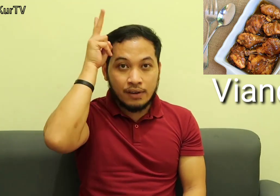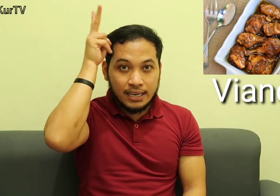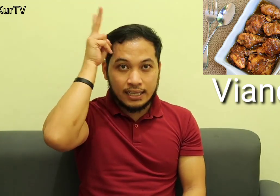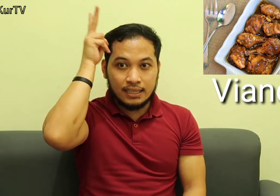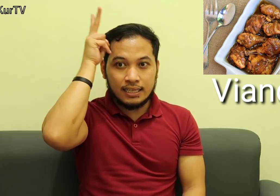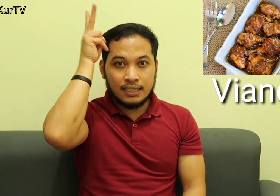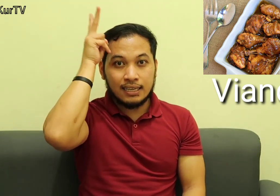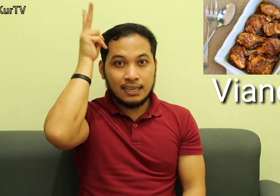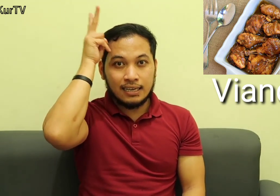ayan